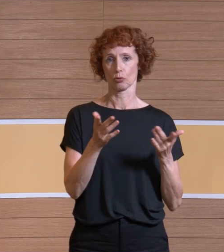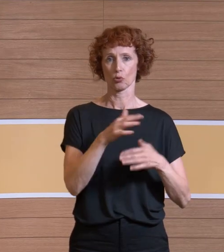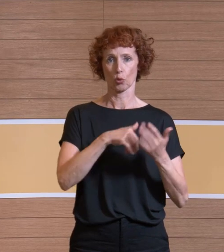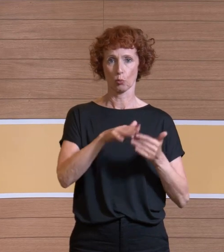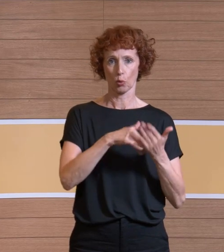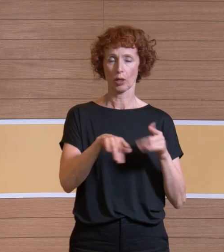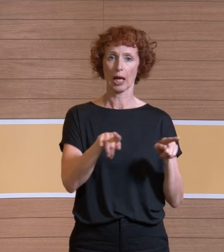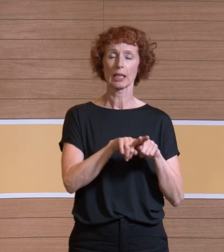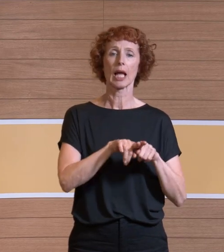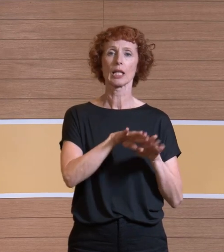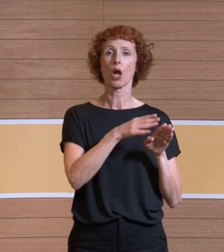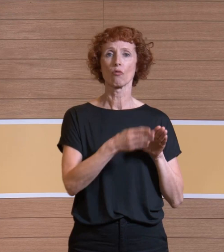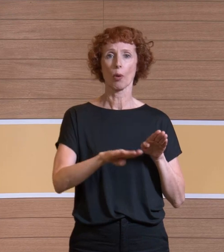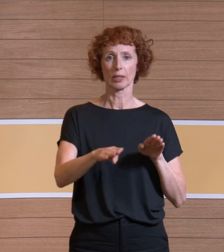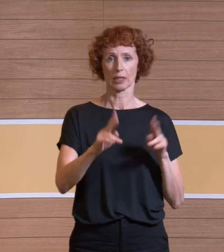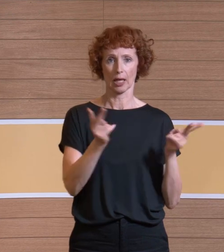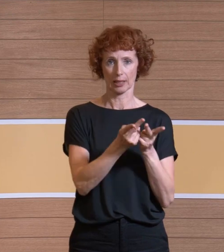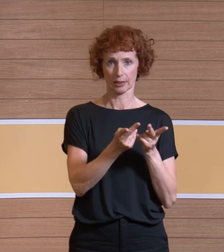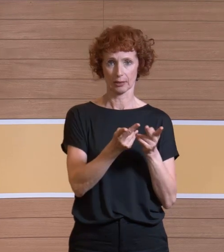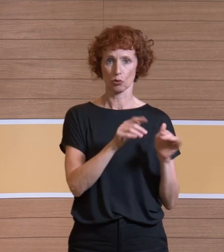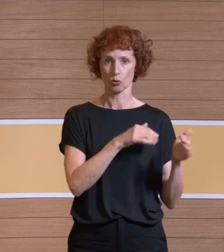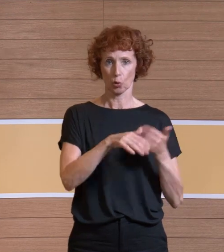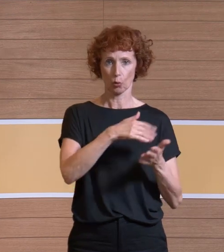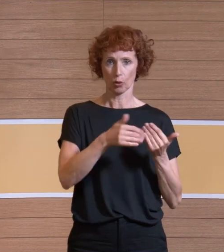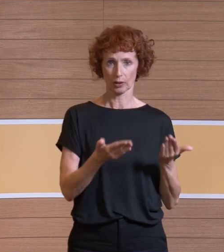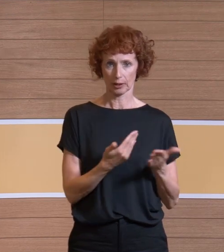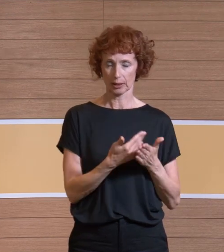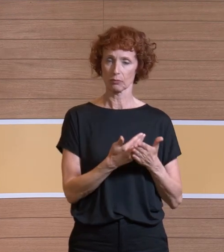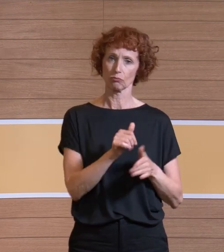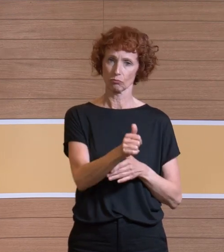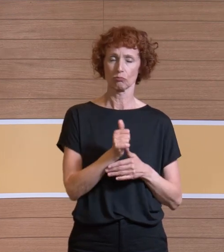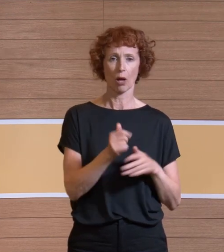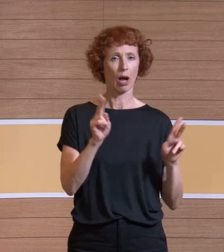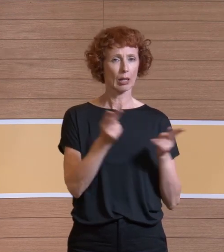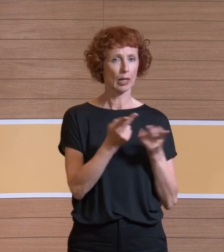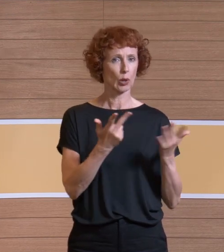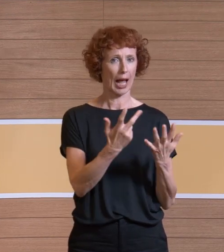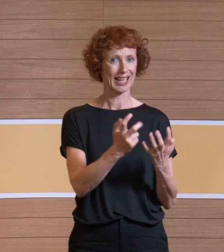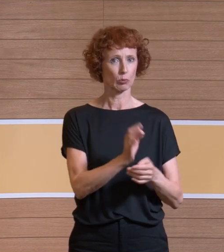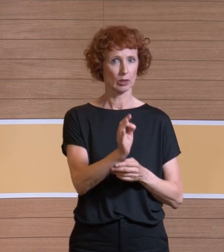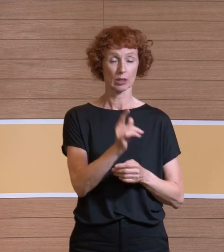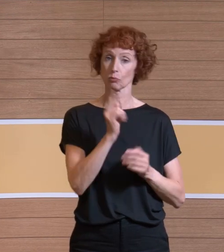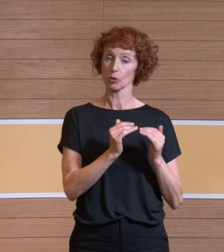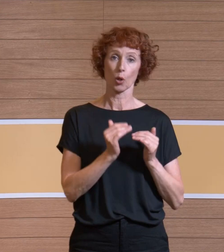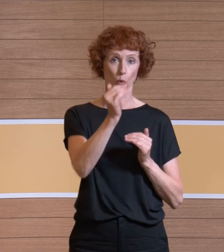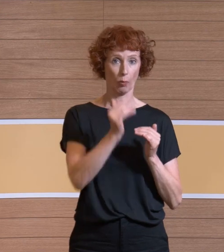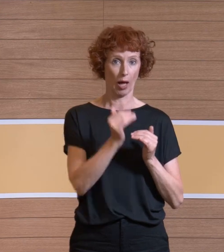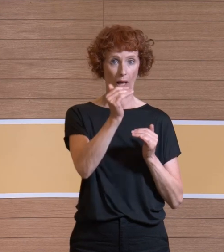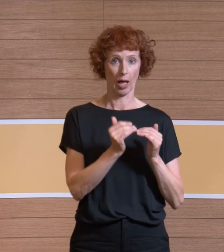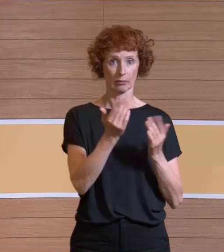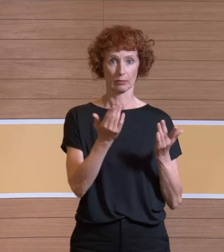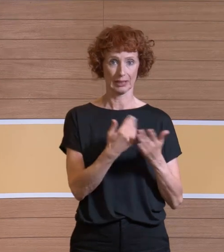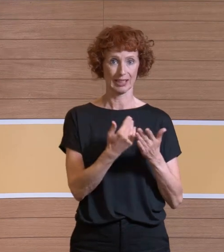herangezogen. Diese liegt bei gleich oder 80 Prozent. Sie muss halt auch drüber liegen, weil sonst haben wir kein